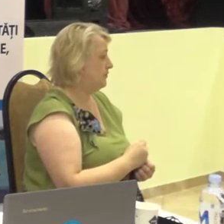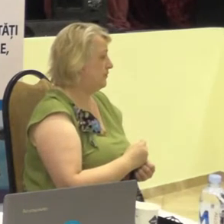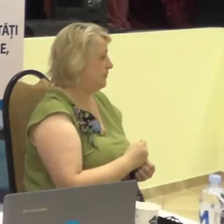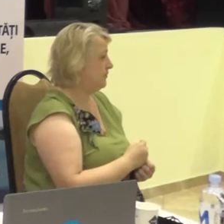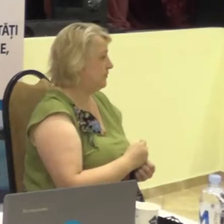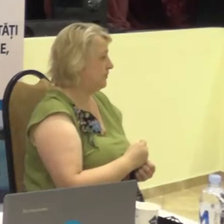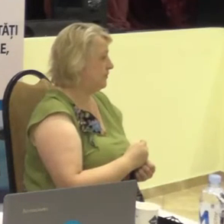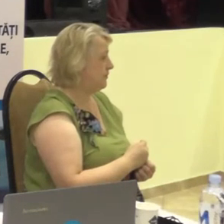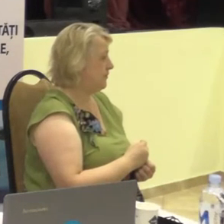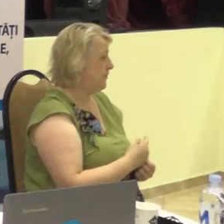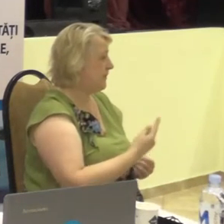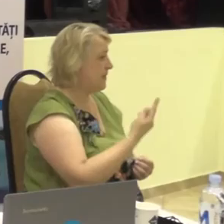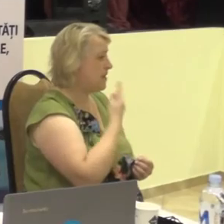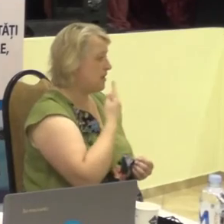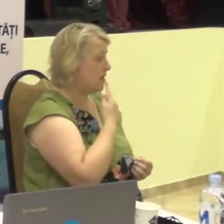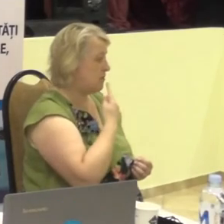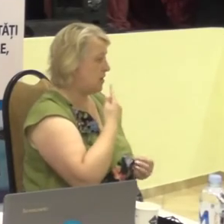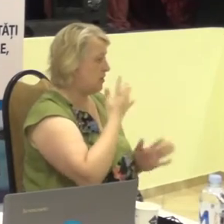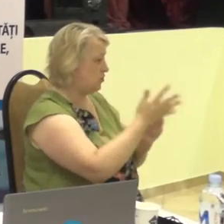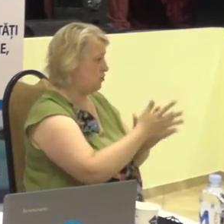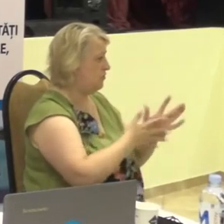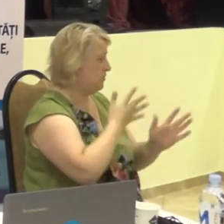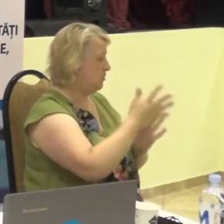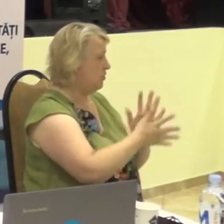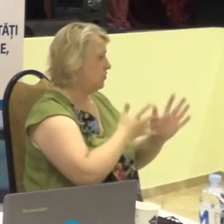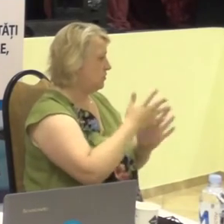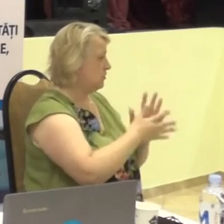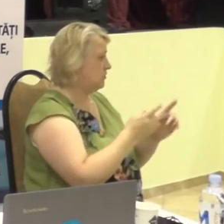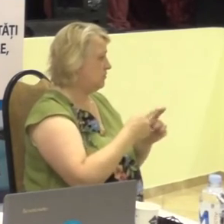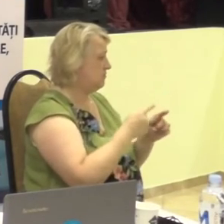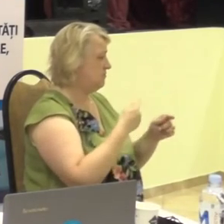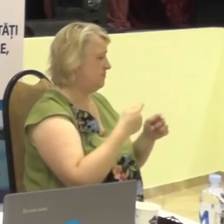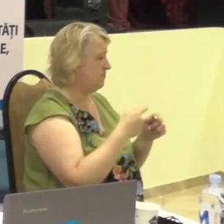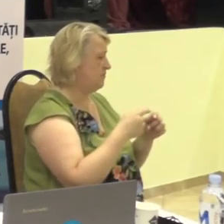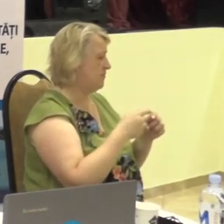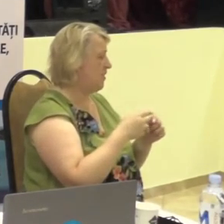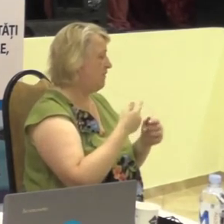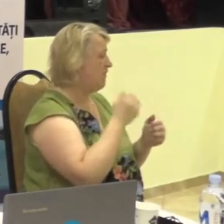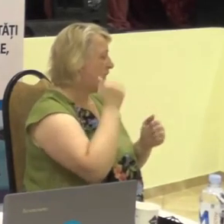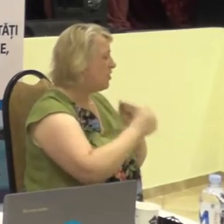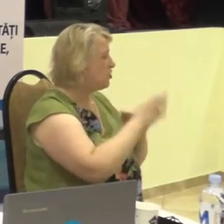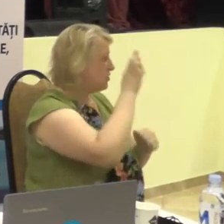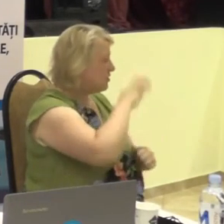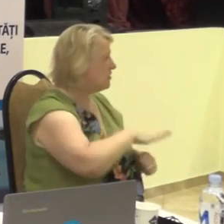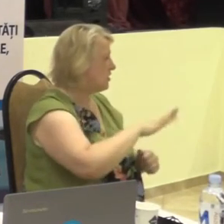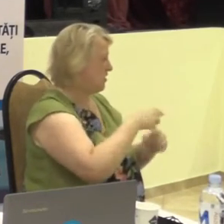În limbajul mimico-gestual el deferă de la o țară la alta.